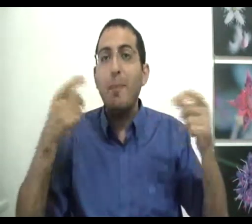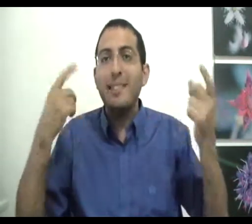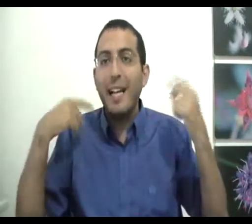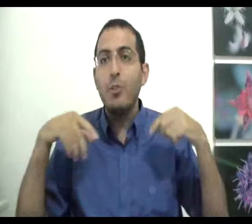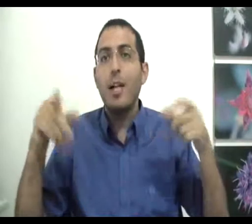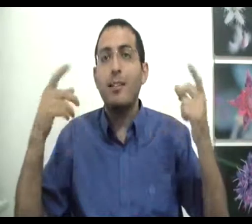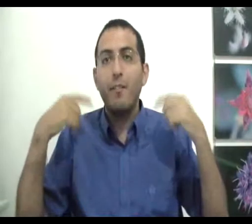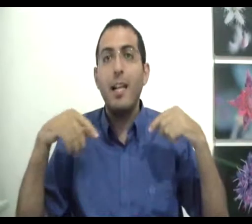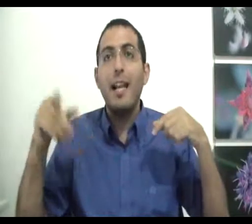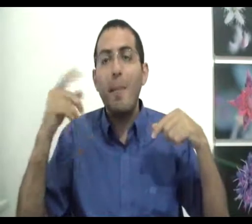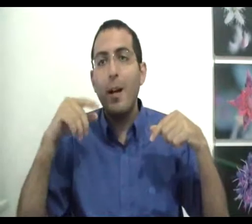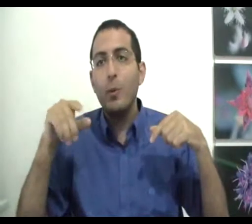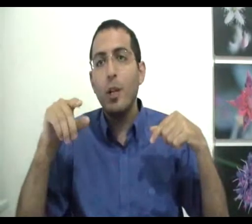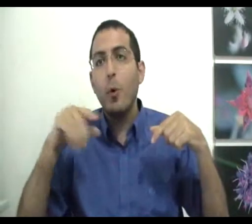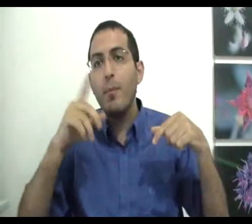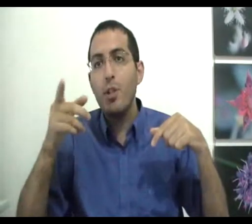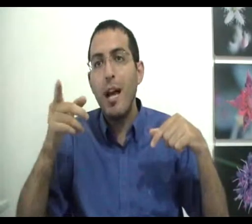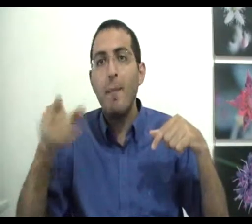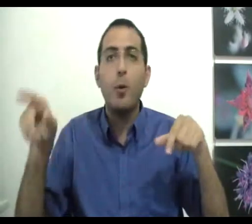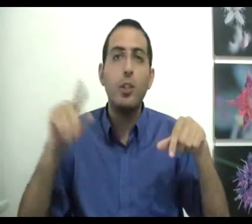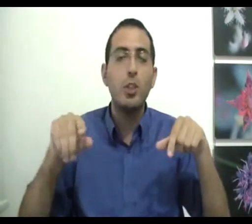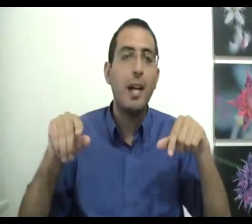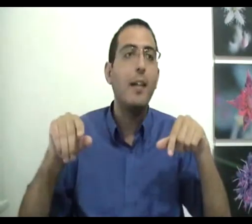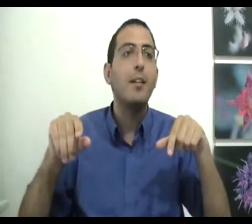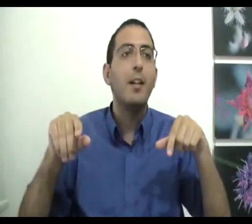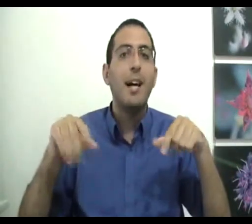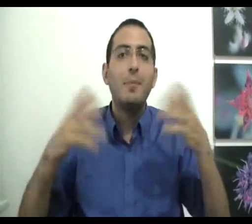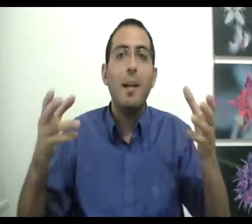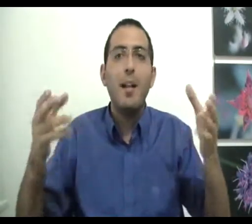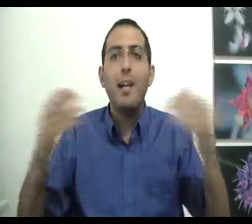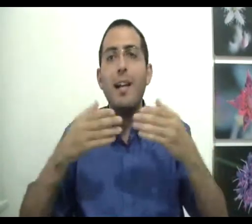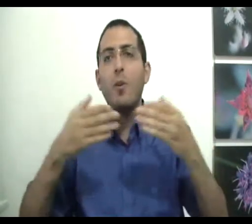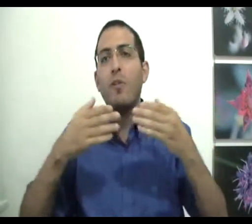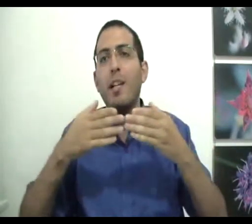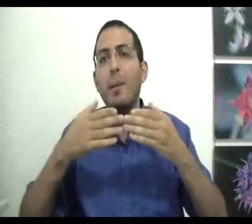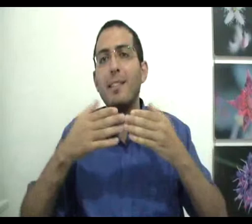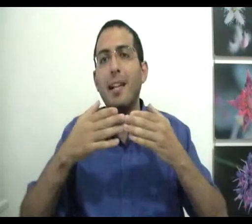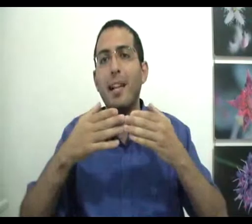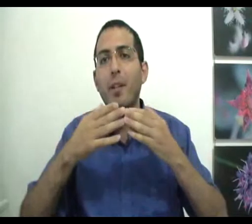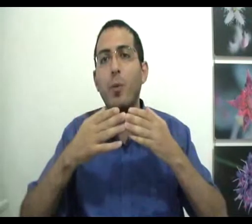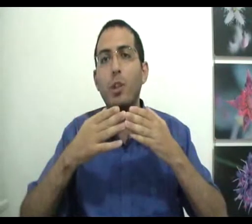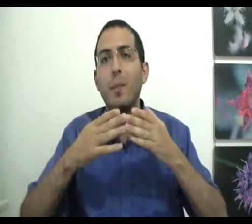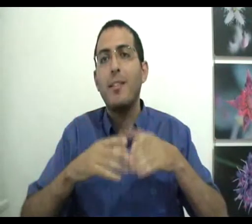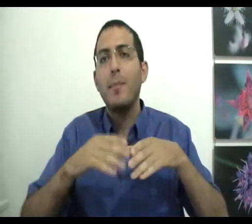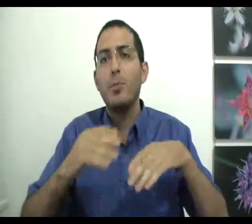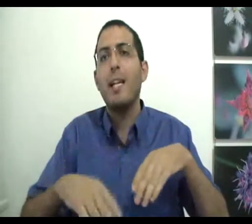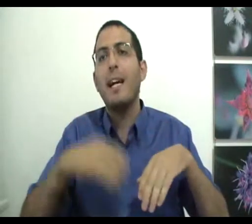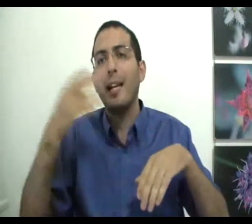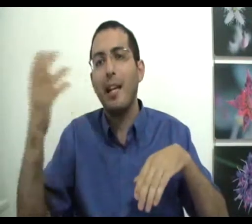בשכל שלך תבין למה החושים רואים שניים למרות שיש אחד אז נאמר לה, לא יהיה לך קונפליקט בין השכל לבין החושים אתה תהיה מסוגל להכיל